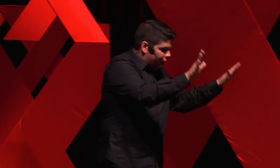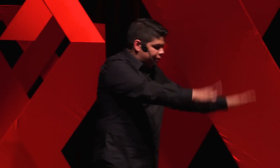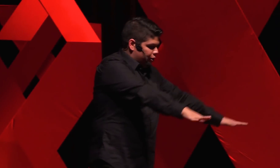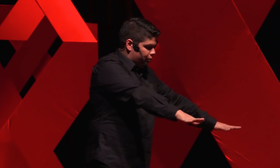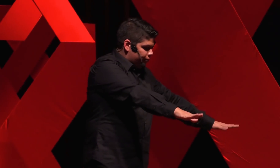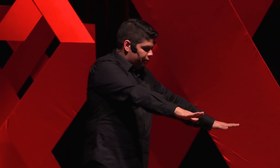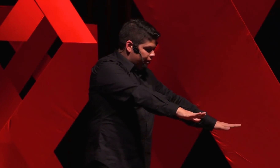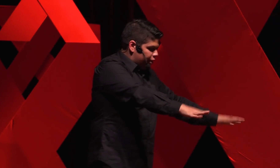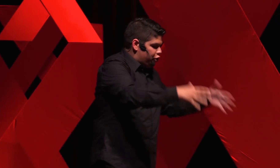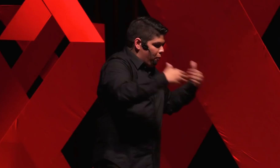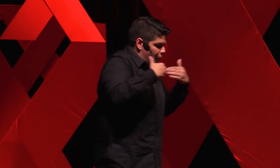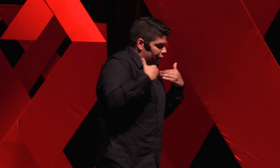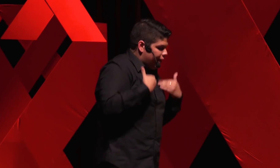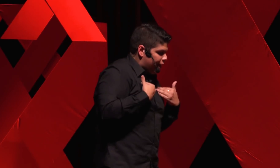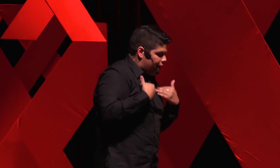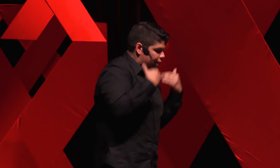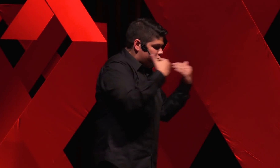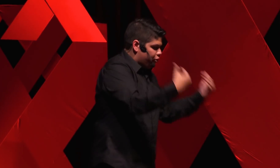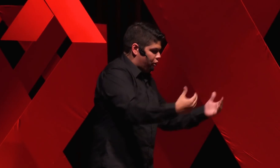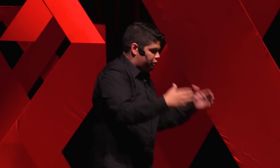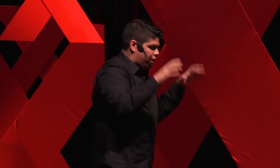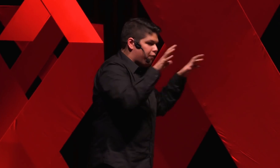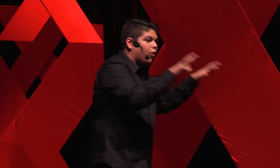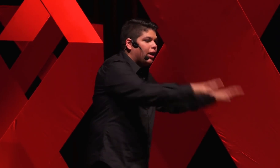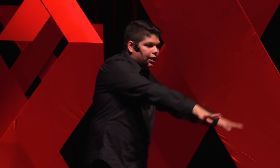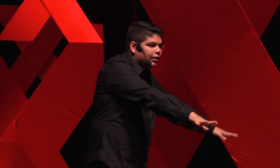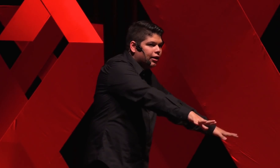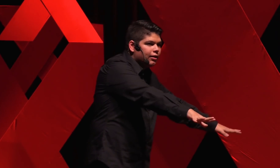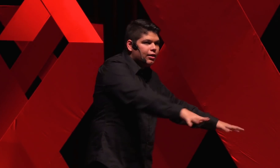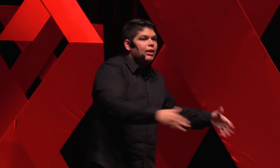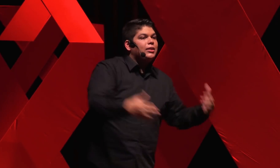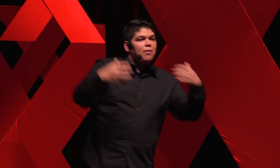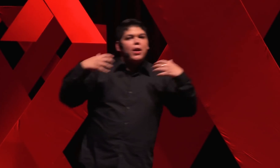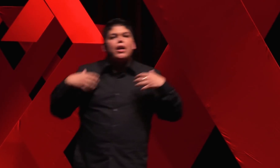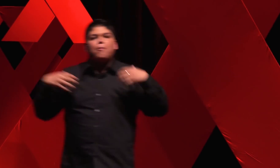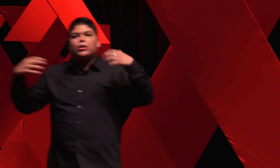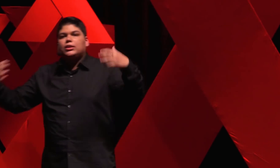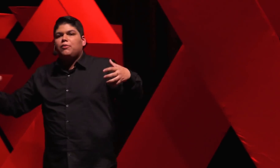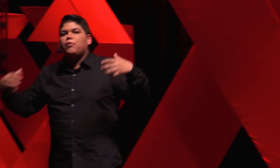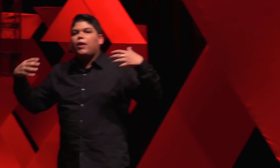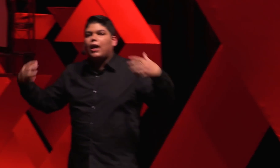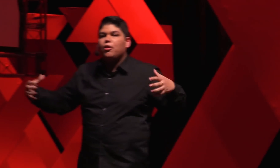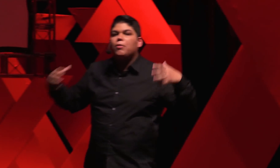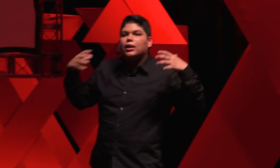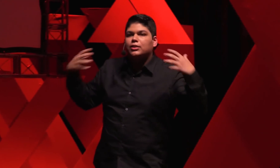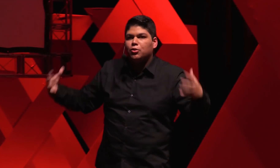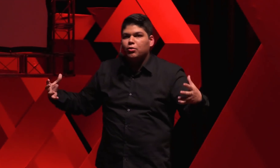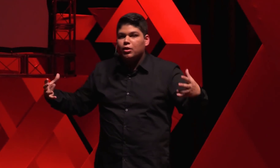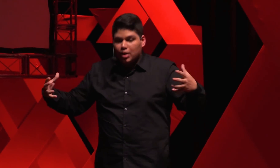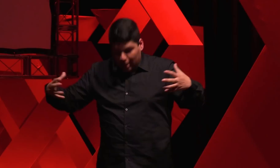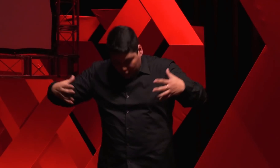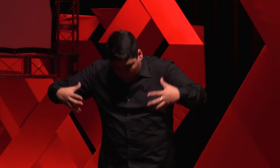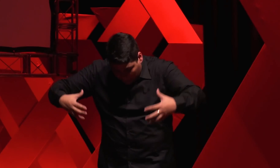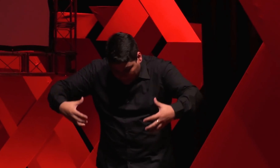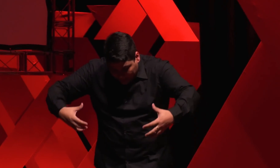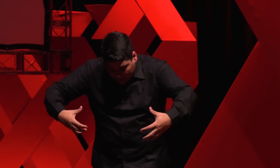Brasil de um poder religioso que violenta, também é possível falar no Brasil de um poder